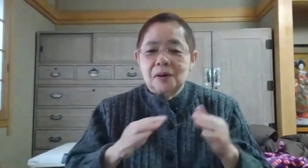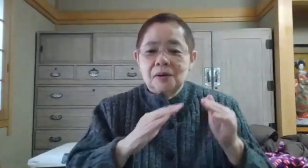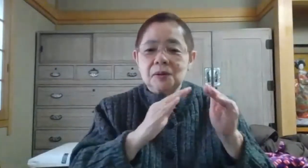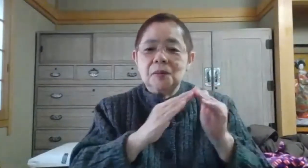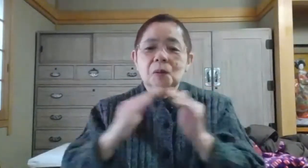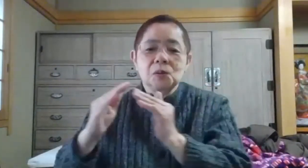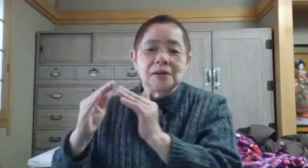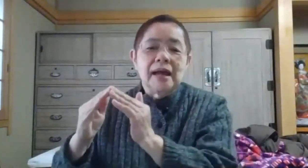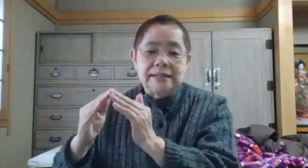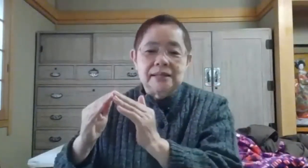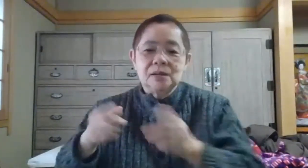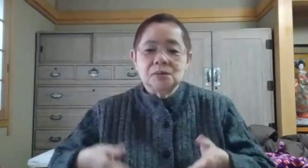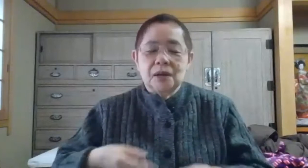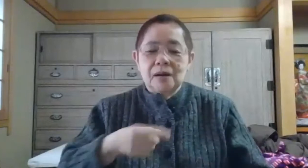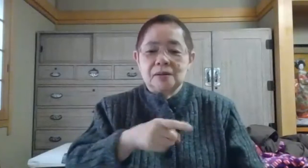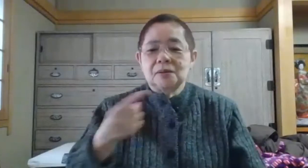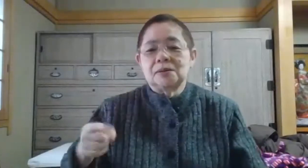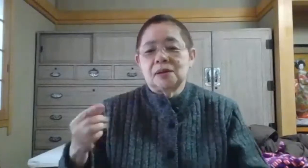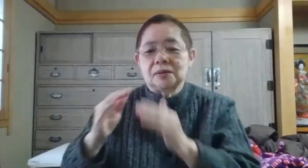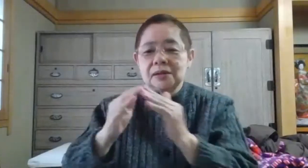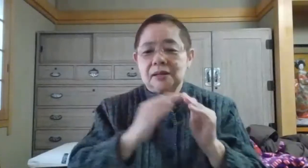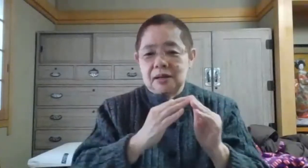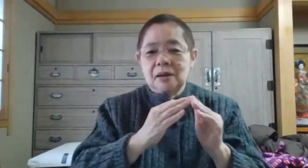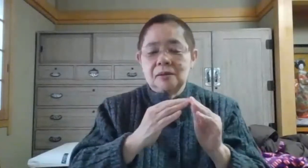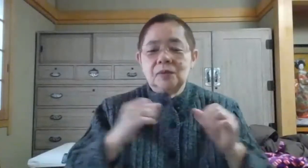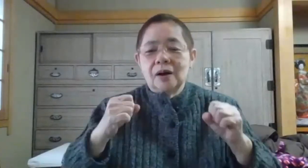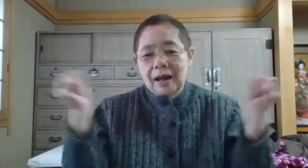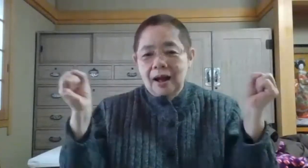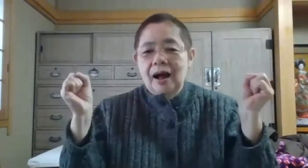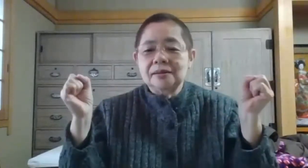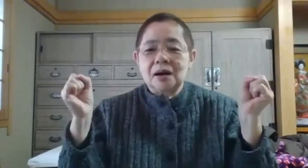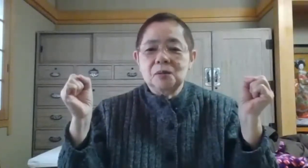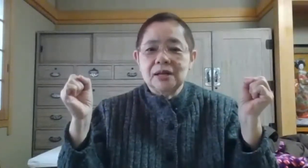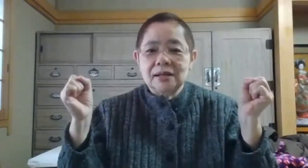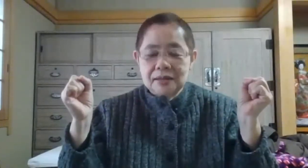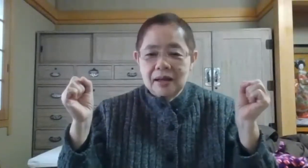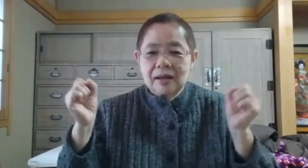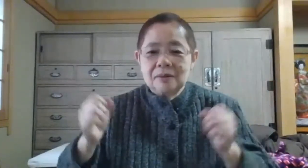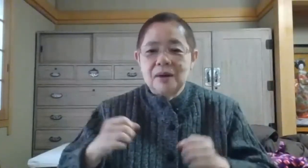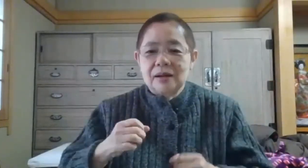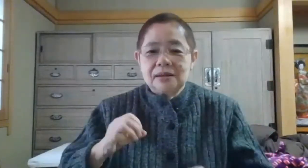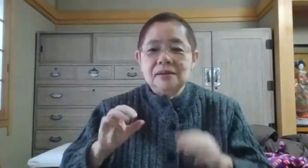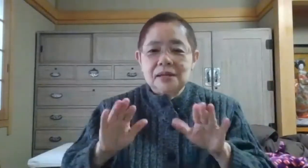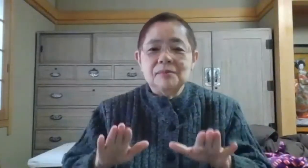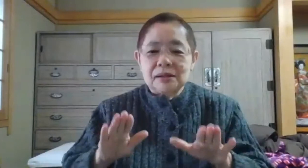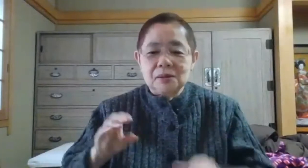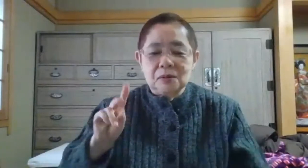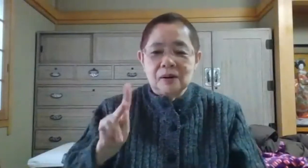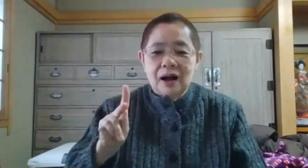両方の家にそれぞれの家に反対をされて今でいうか